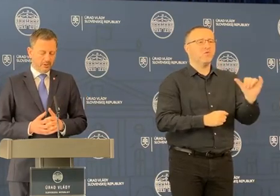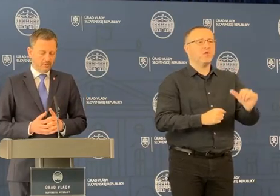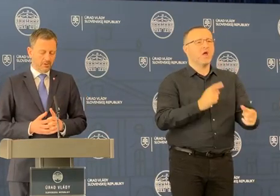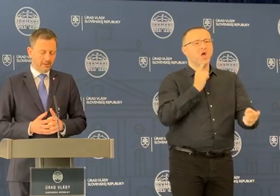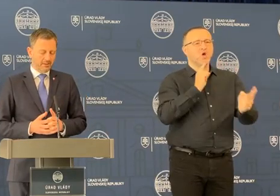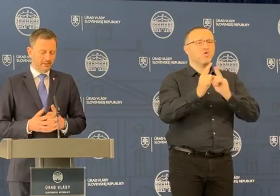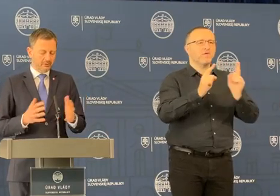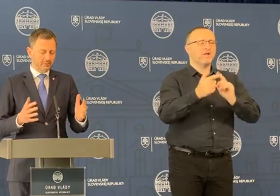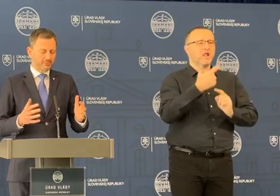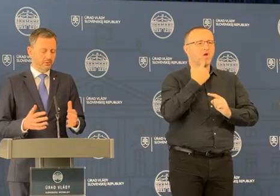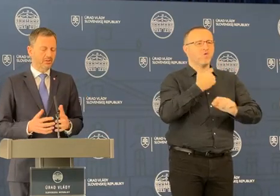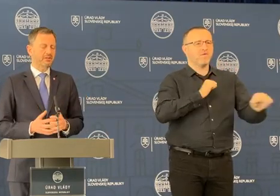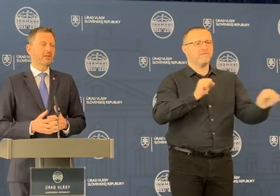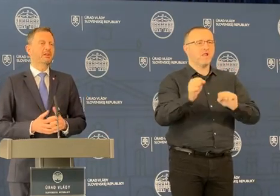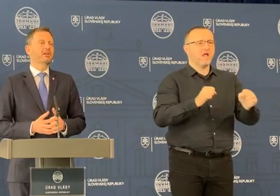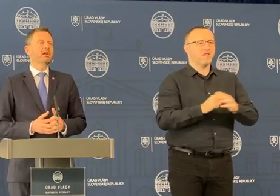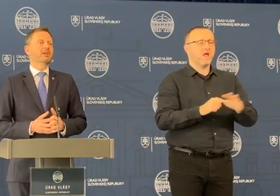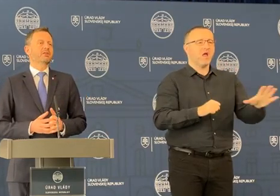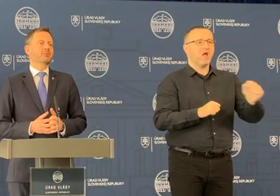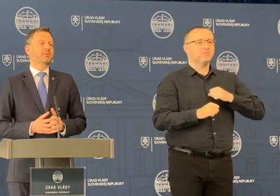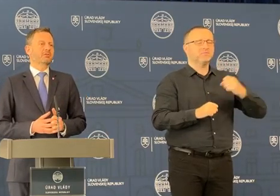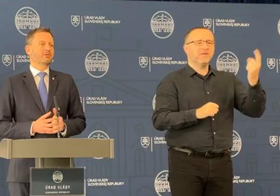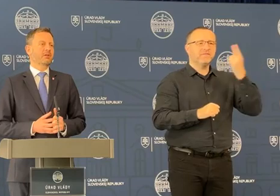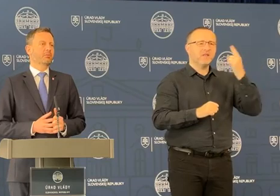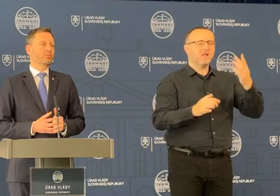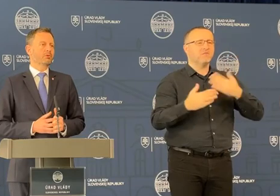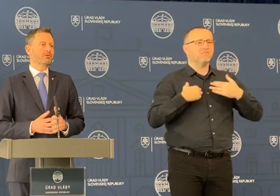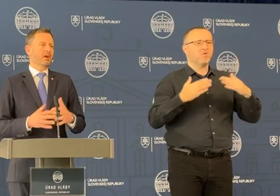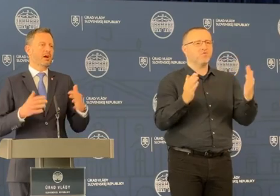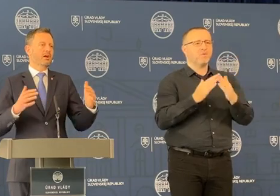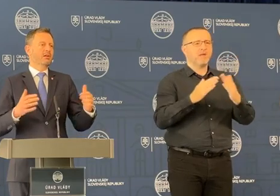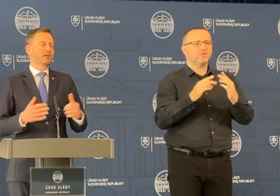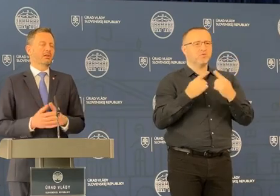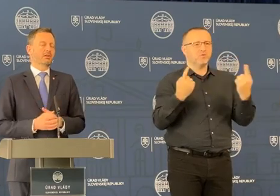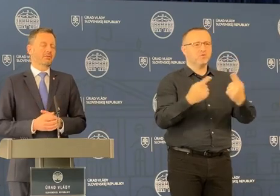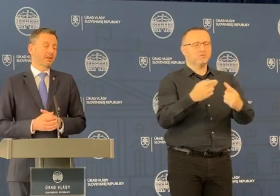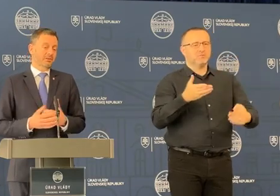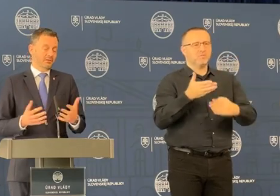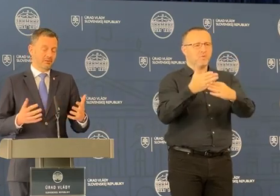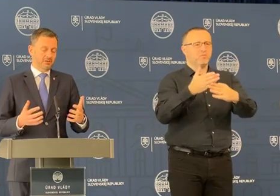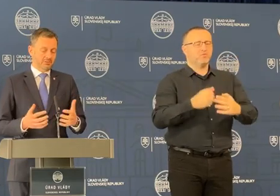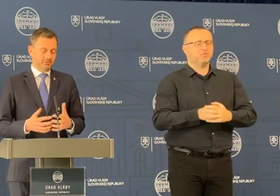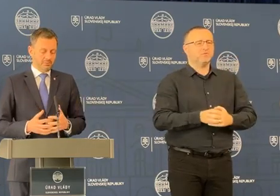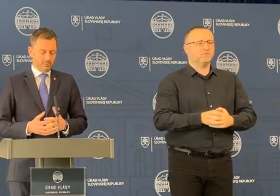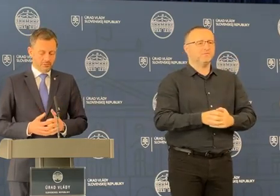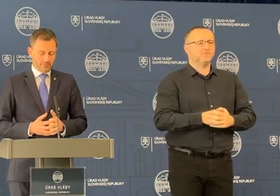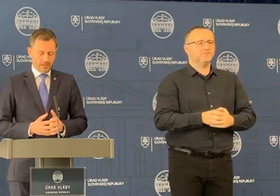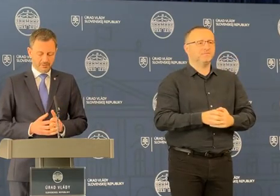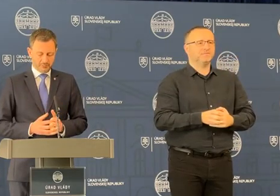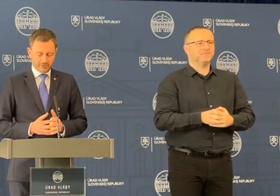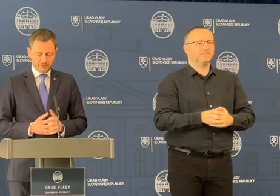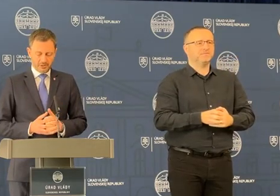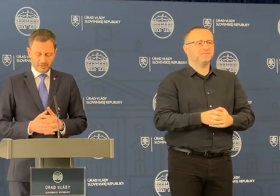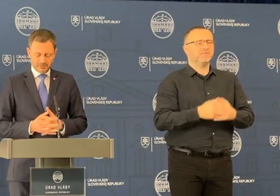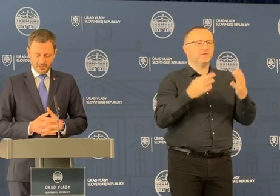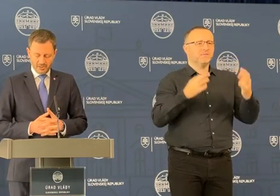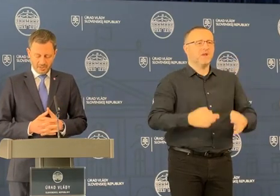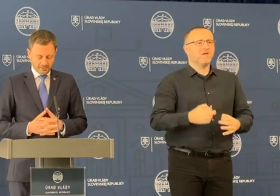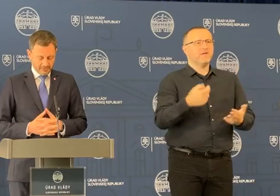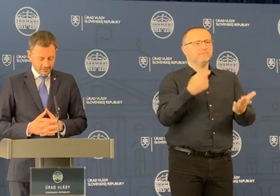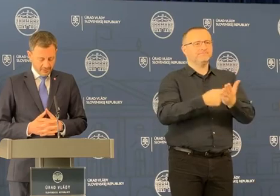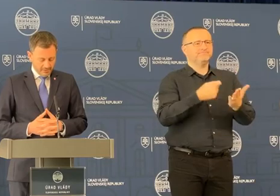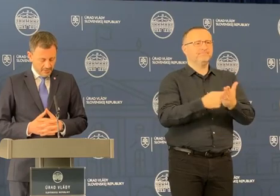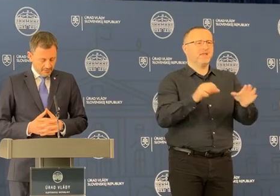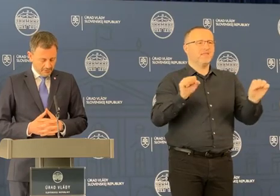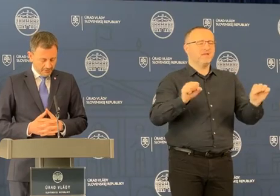vyrokovali ako vláda na to, aby sme dokázali našim domácnosťam pomôcť a výrazne. Výrazne myslím, že pomôcť práve s účtami za